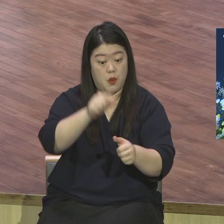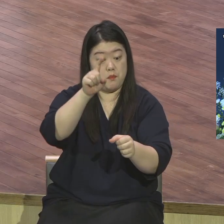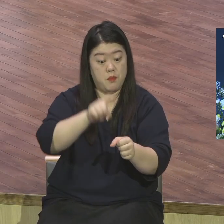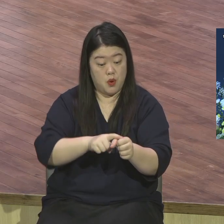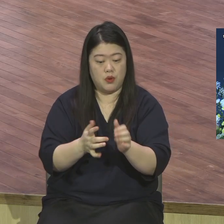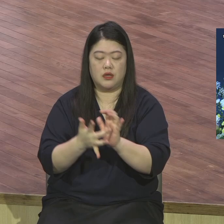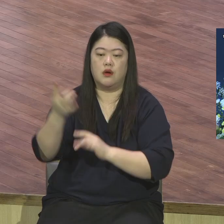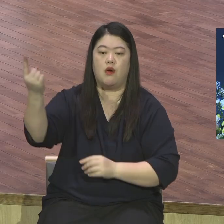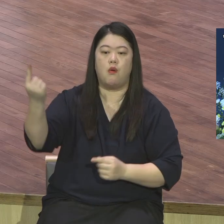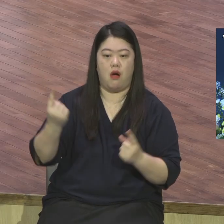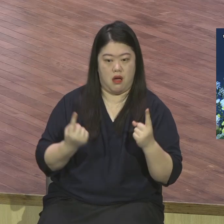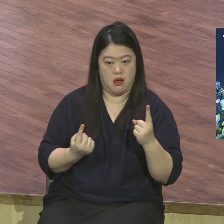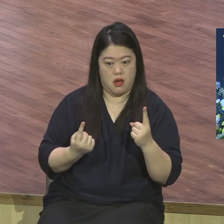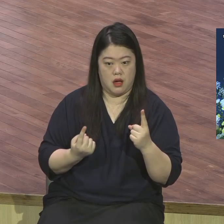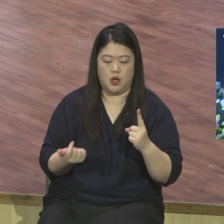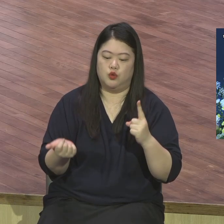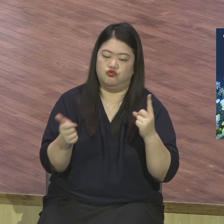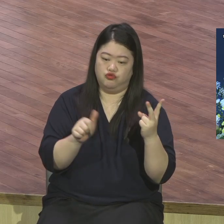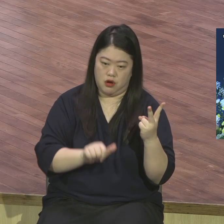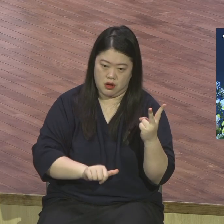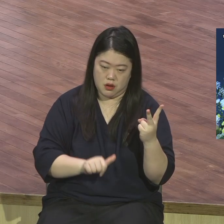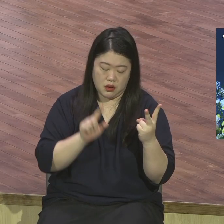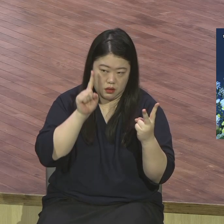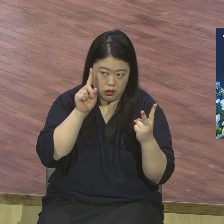이게 복음의 핵심이에요 그 자체라는 것입니다